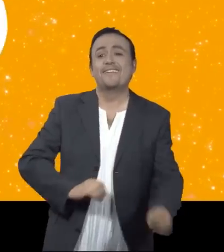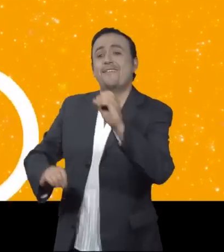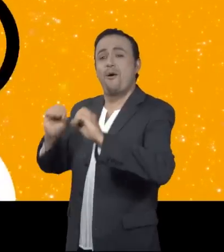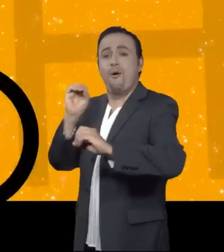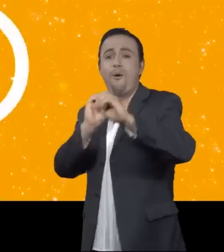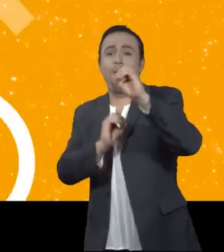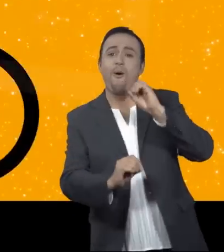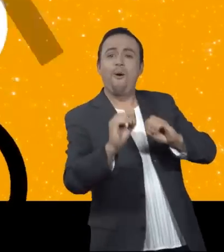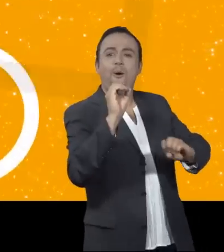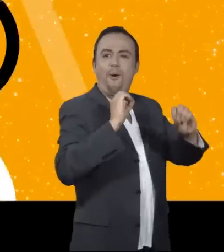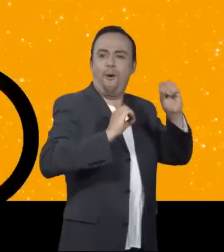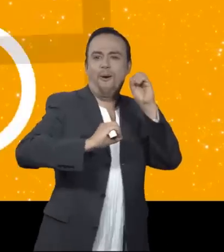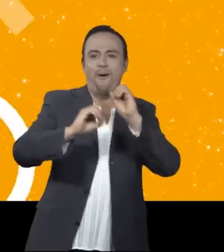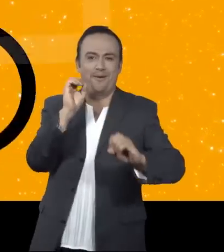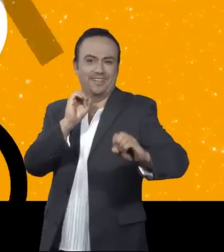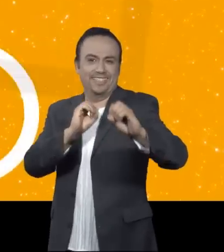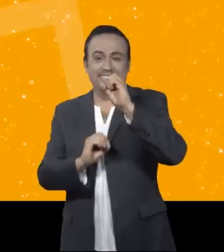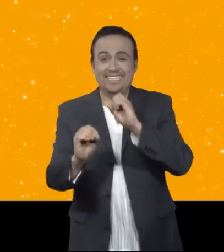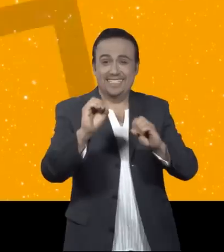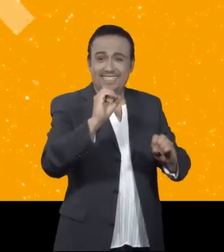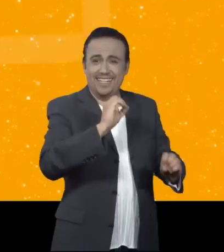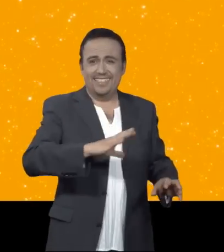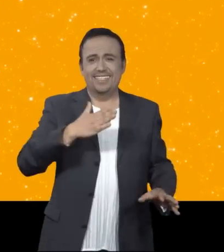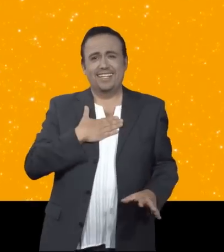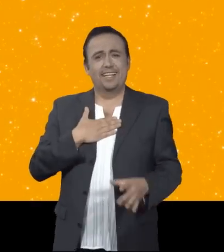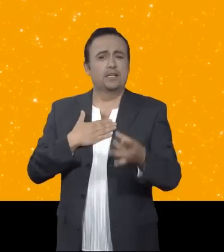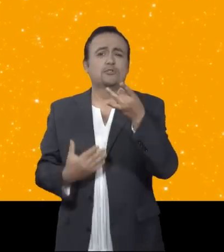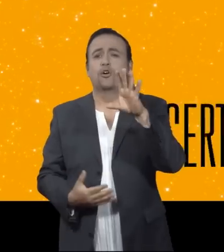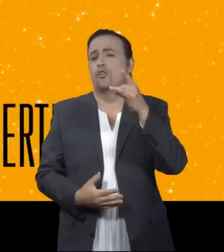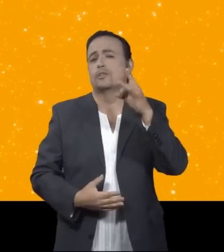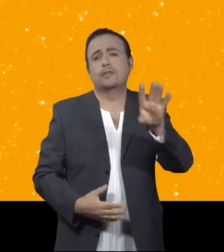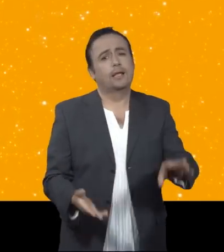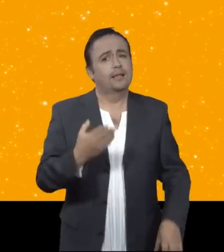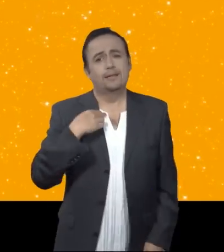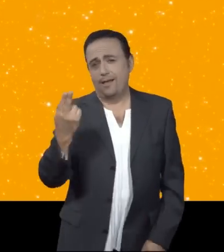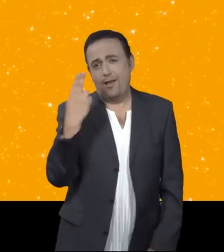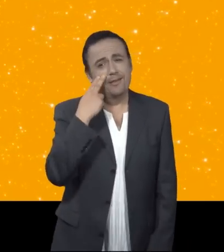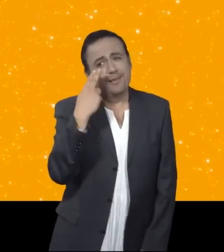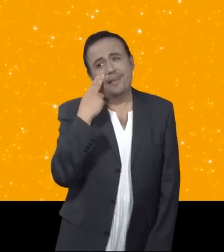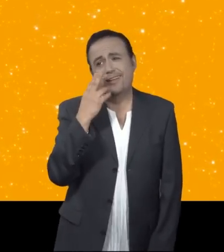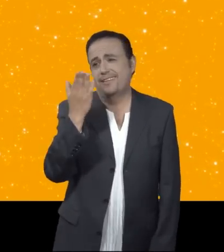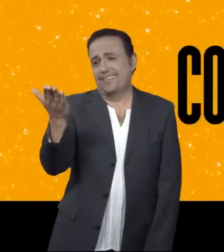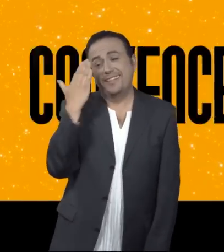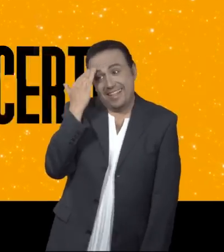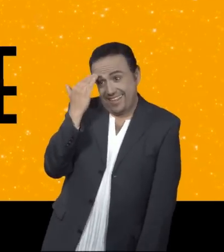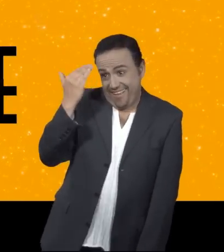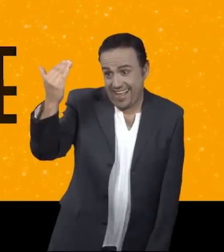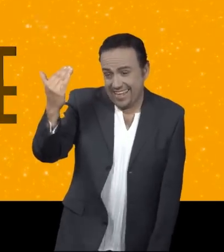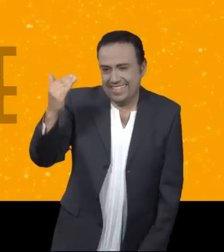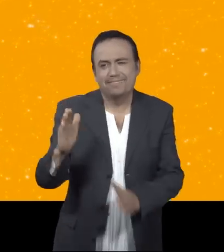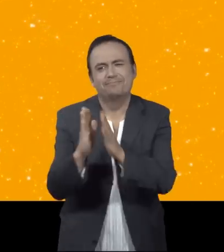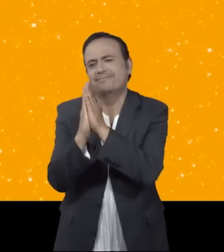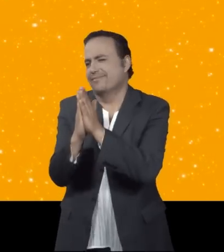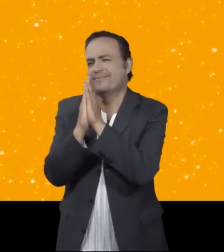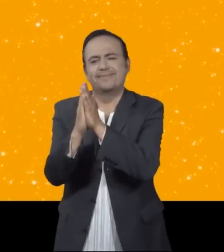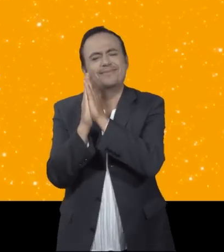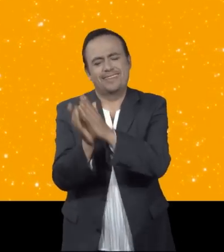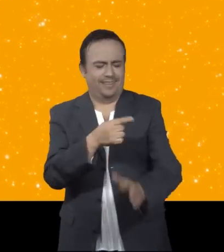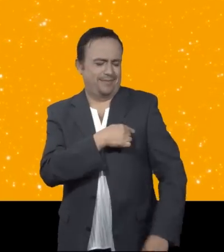yo solo quiero conocerte, saludarte y convencerte de que me digas